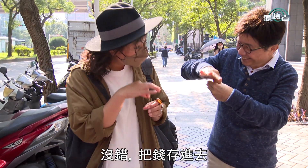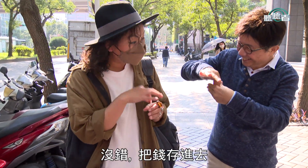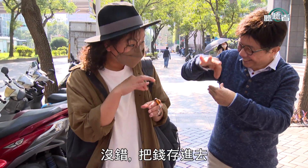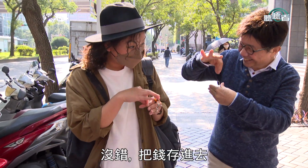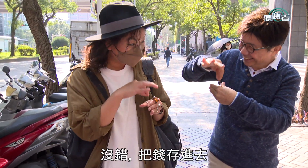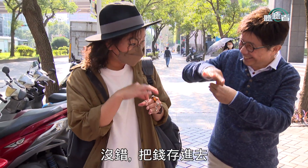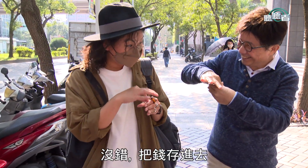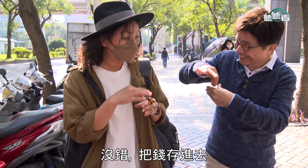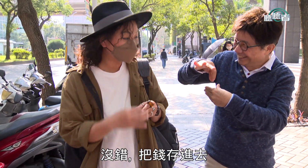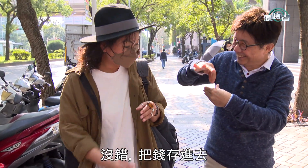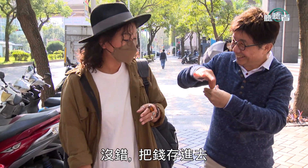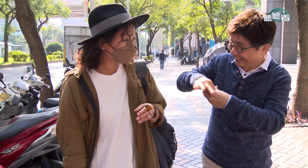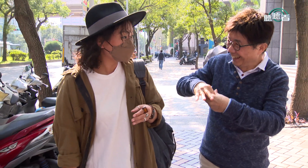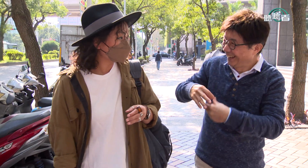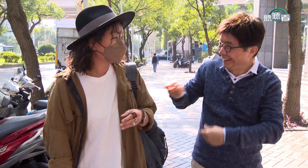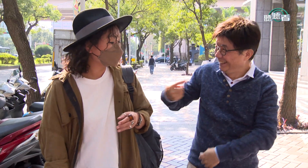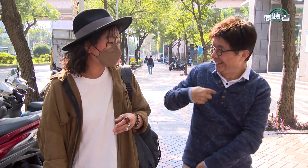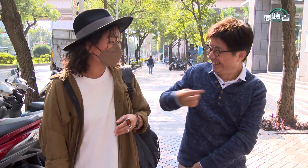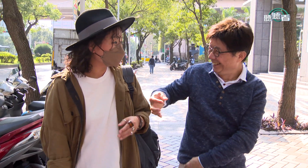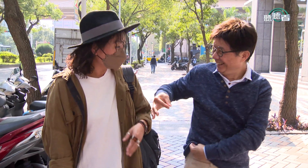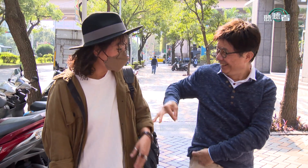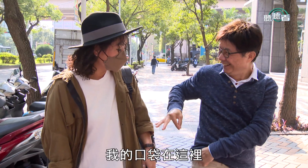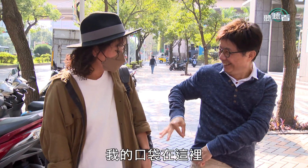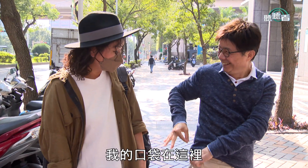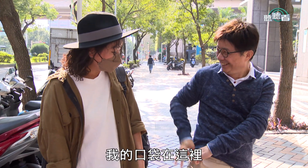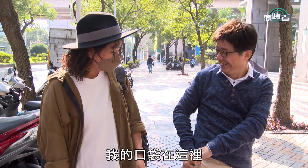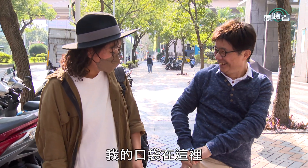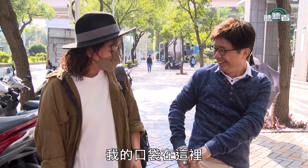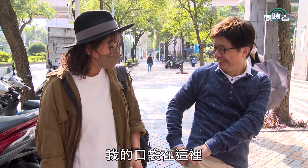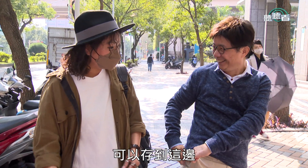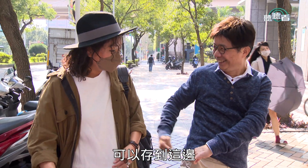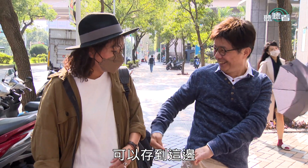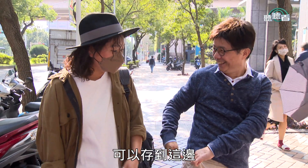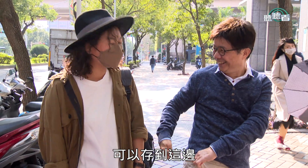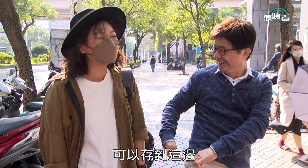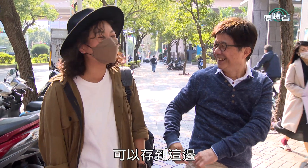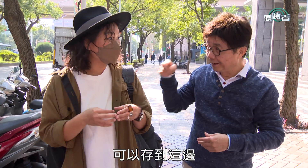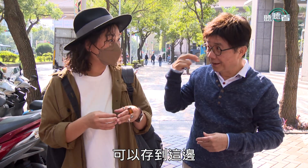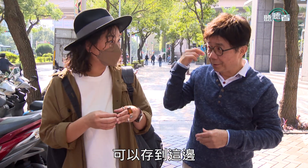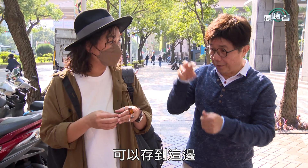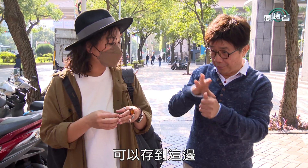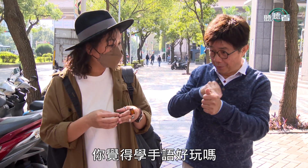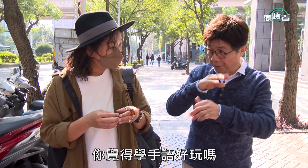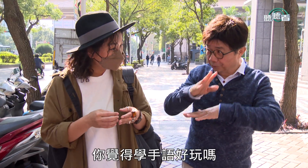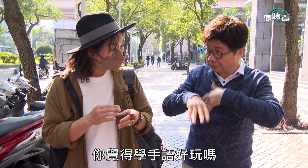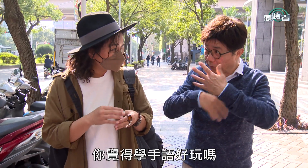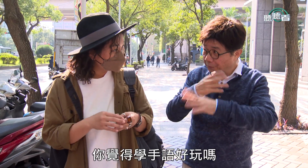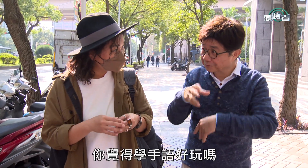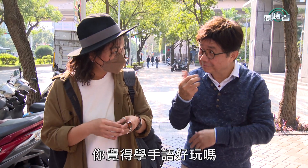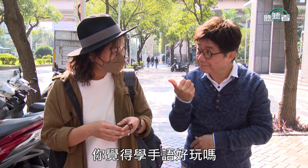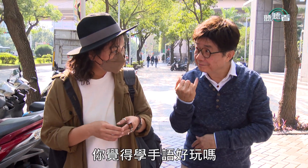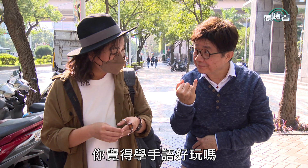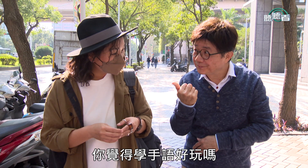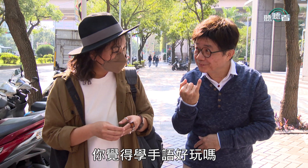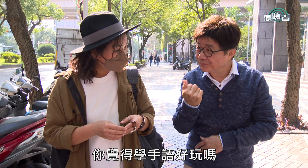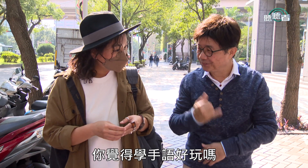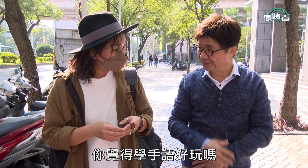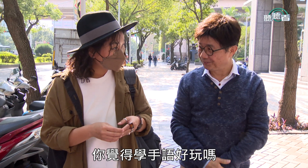存进去啊哎我的口袋在这里可以存到这边哎啊你觉得学手语好玩吗好玩吗